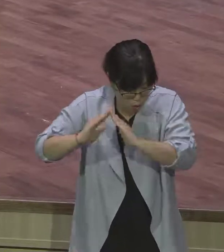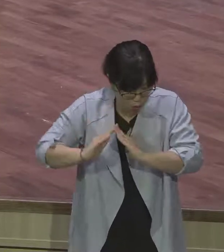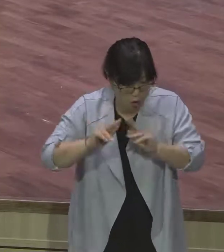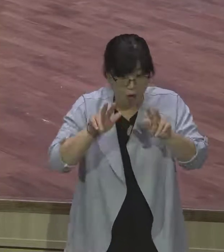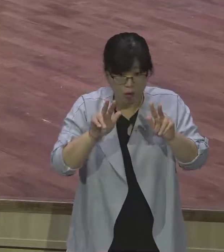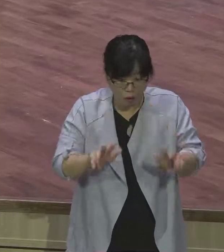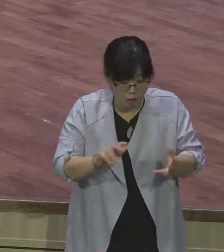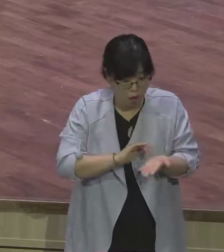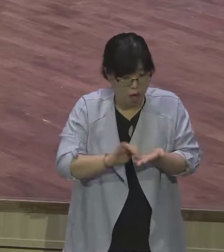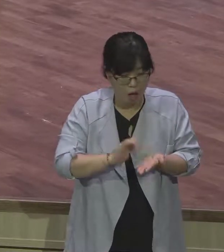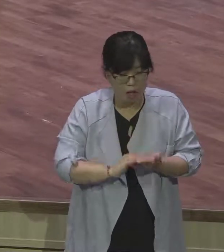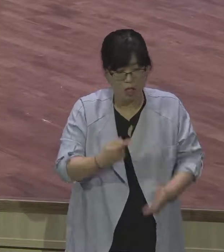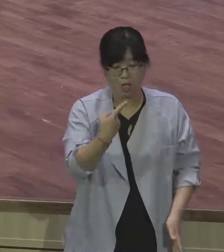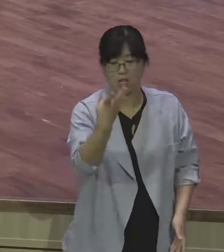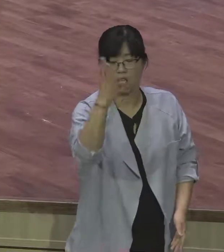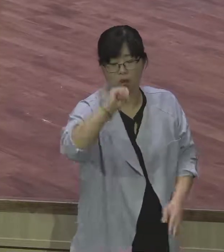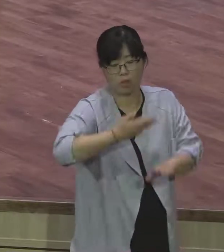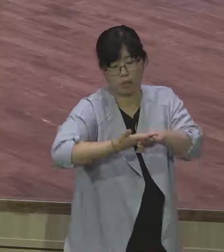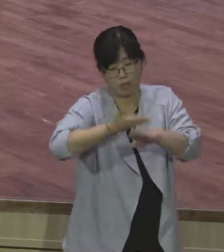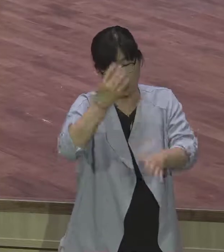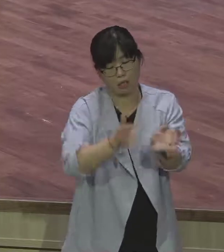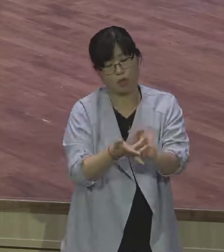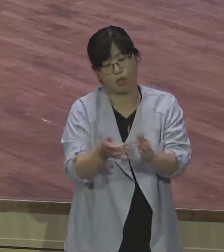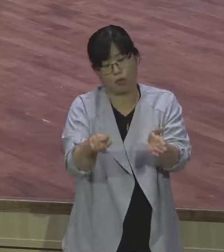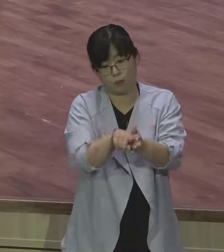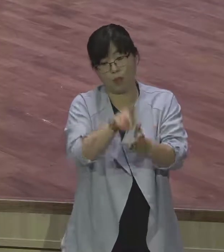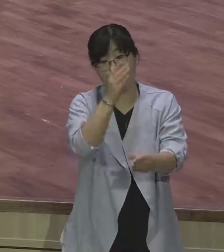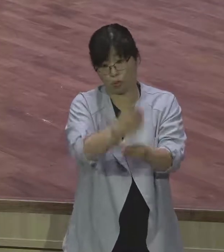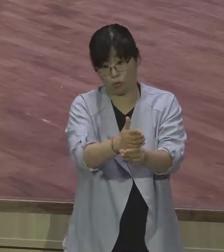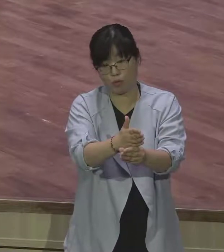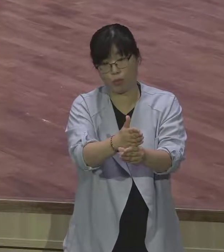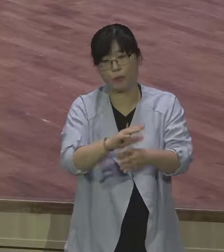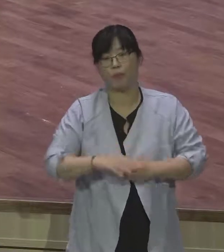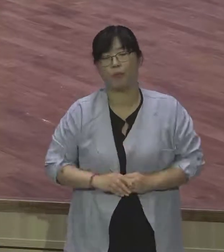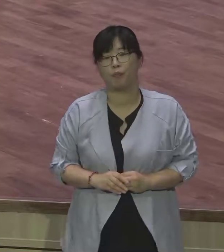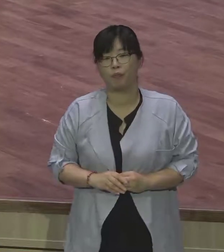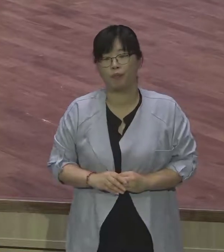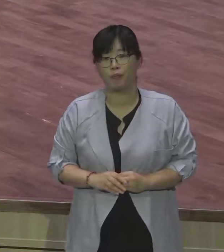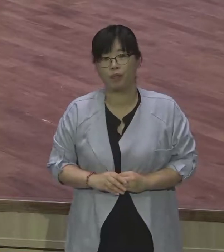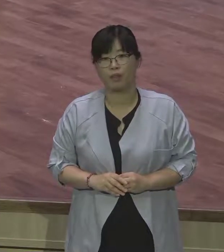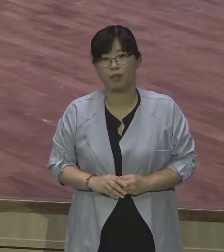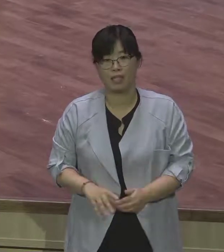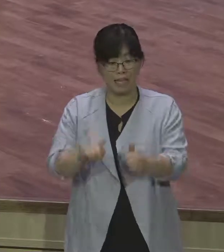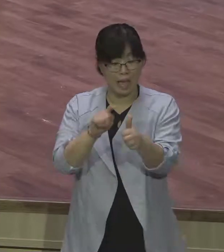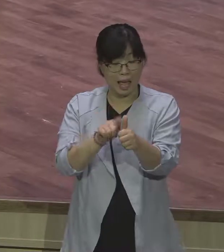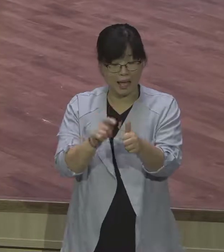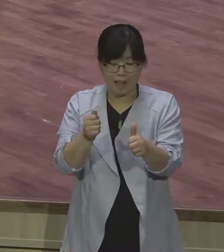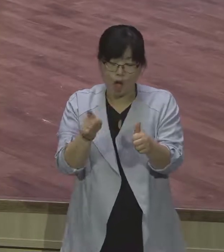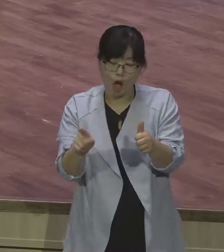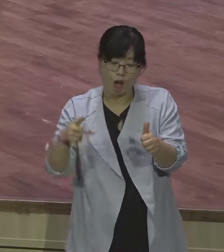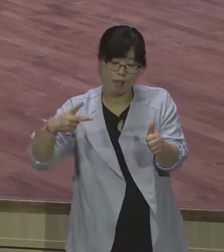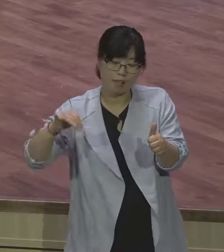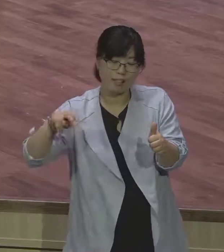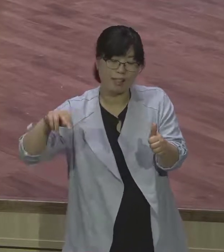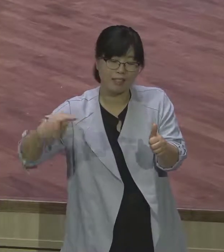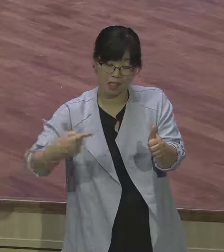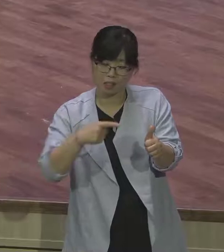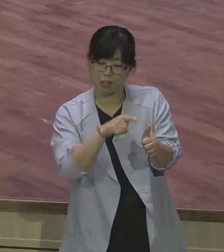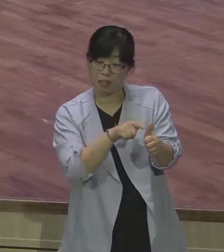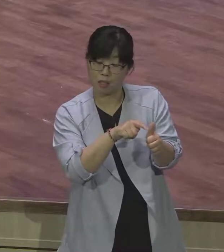혀도선 테일러가 자신의 삶 속에 있었던 그 고난에 대해서 다음과 같이 고백했습니다 시련 가운데